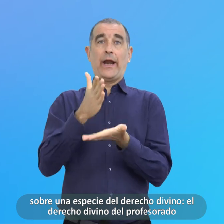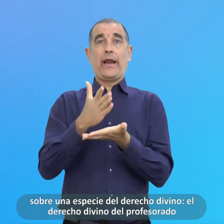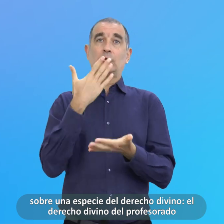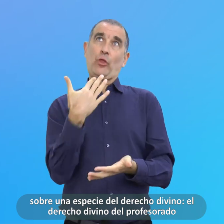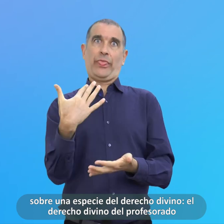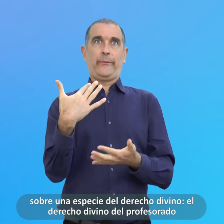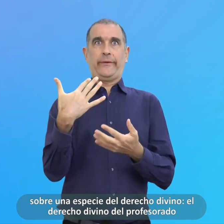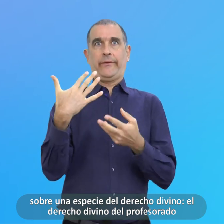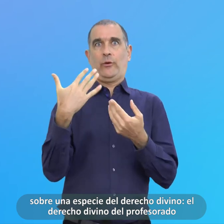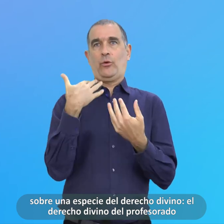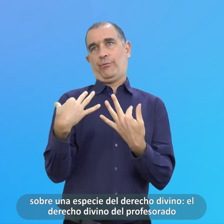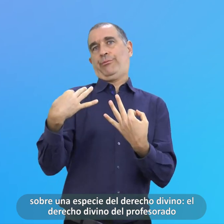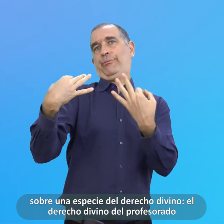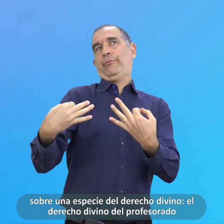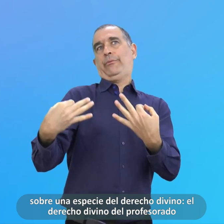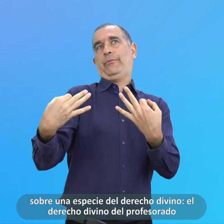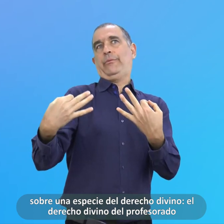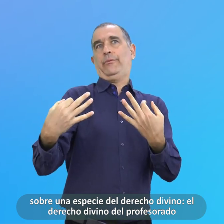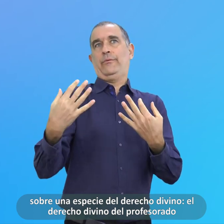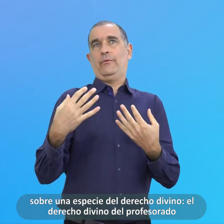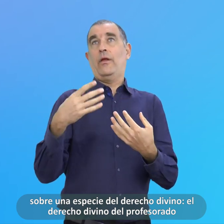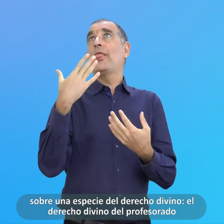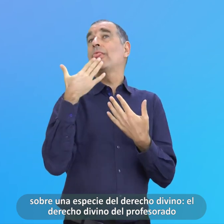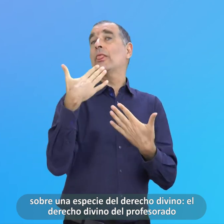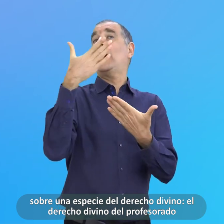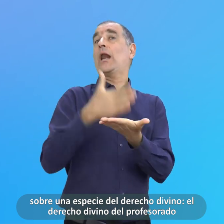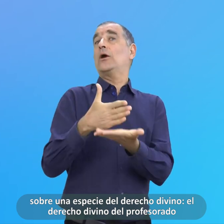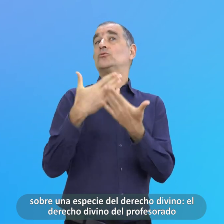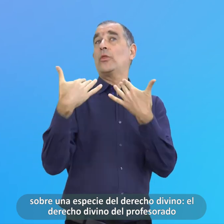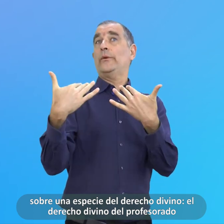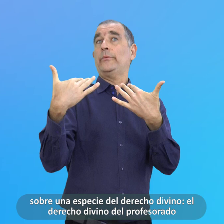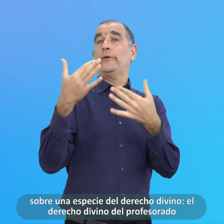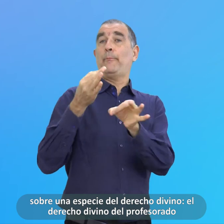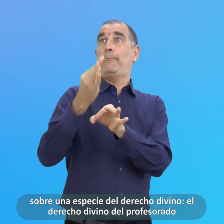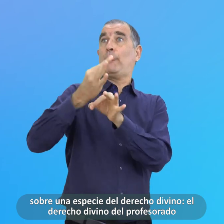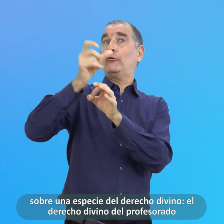El derecho divino Del profesorado Universitario